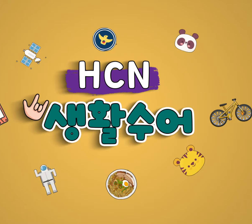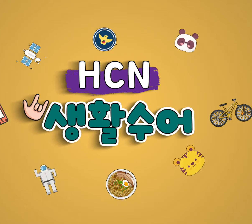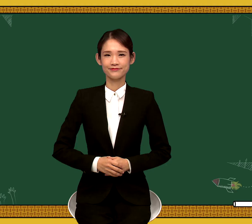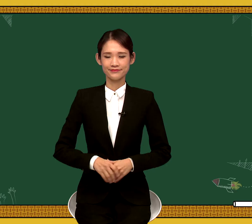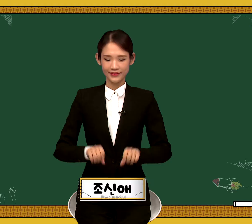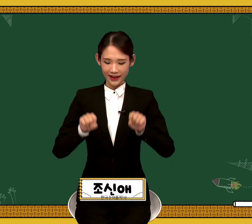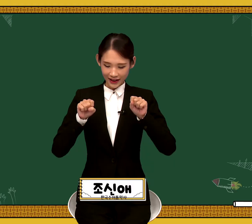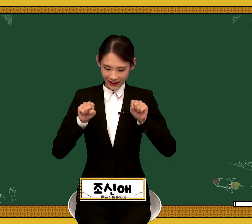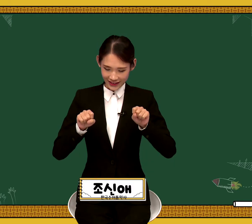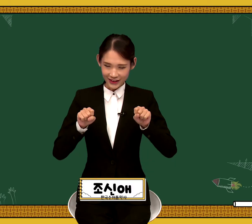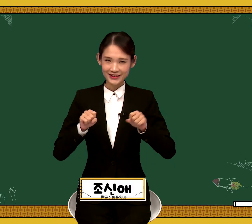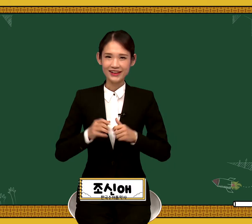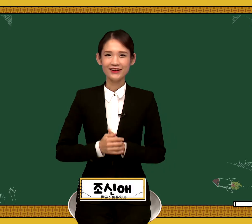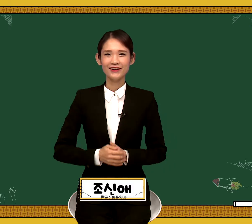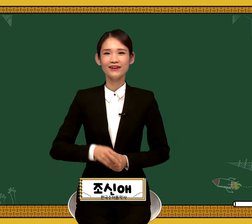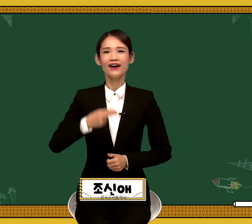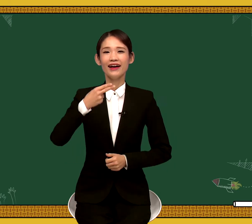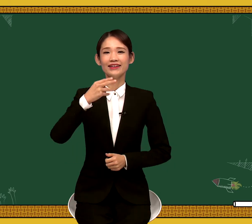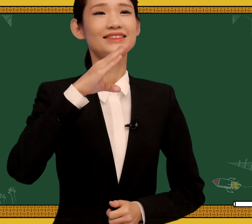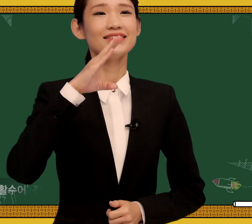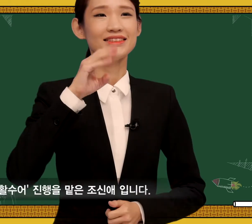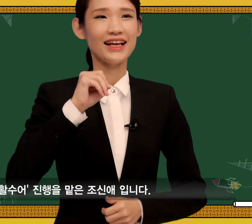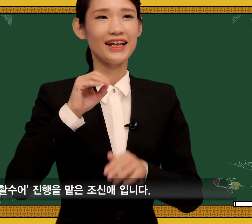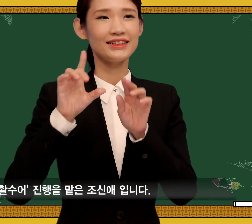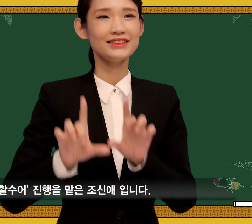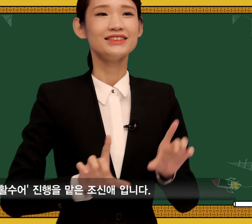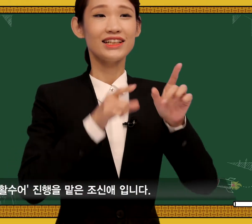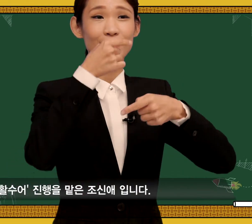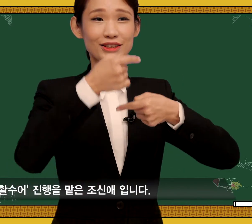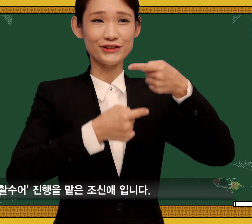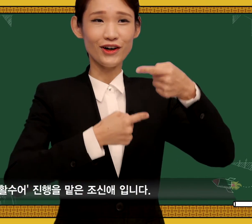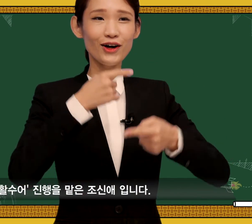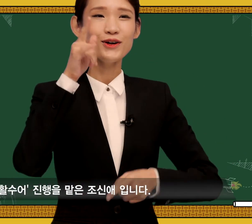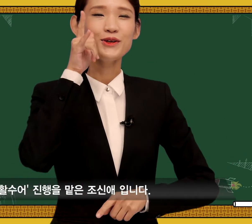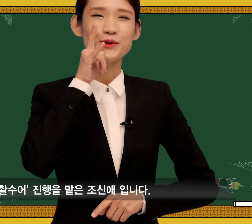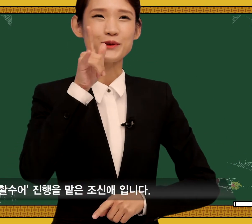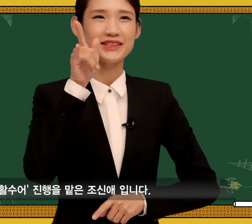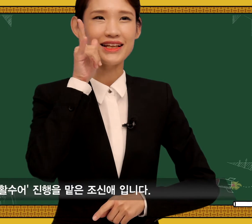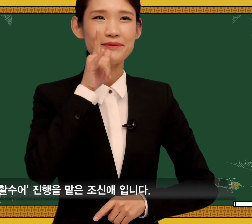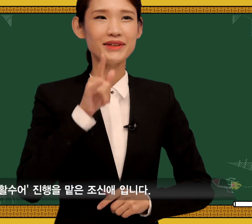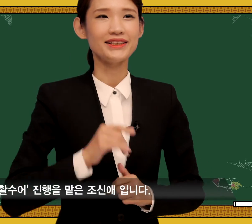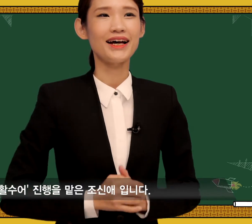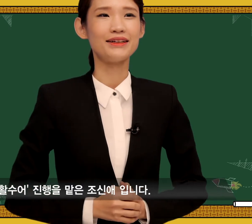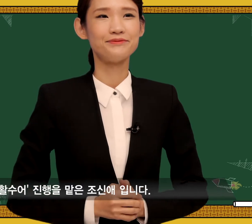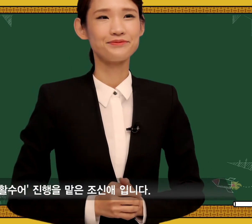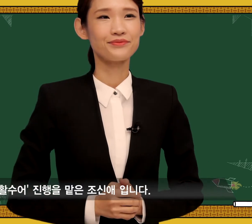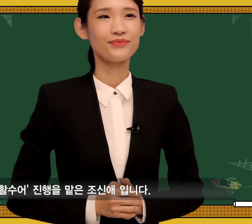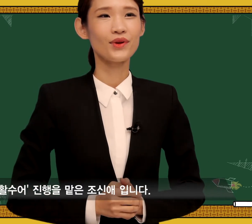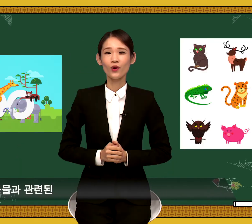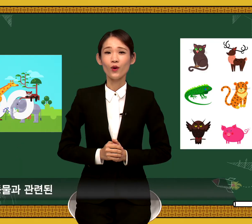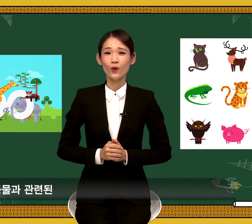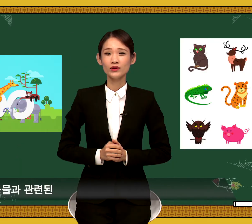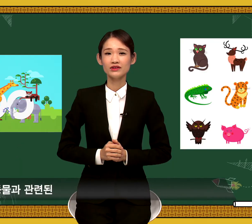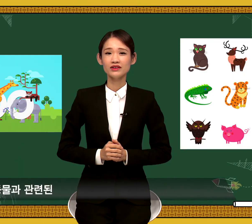안녕하세요. HCN 생활수업 조진혜입니다. 오늘은